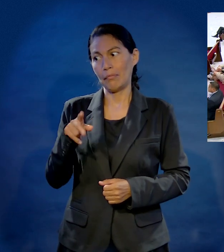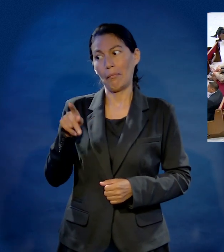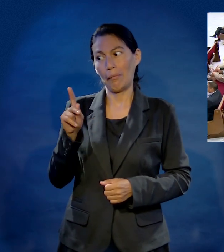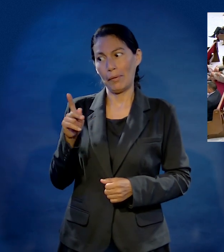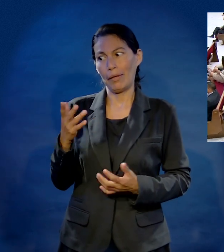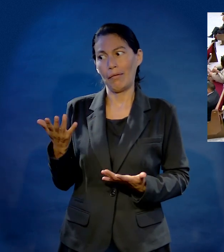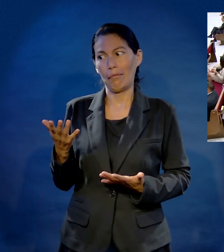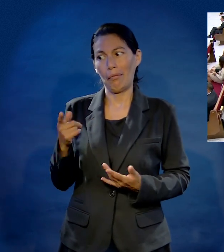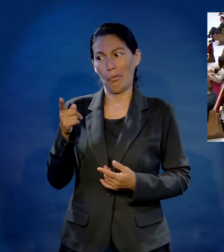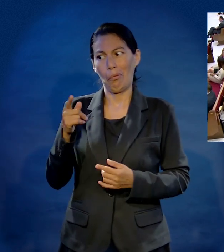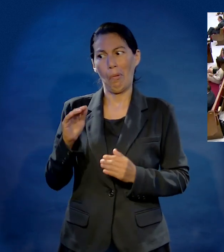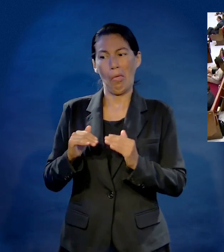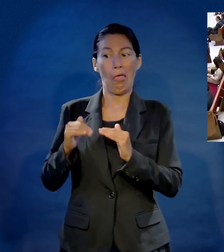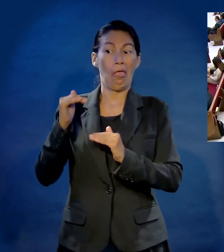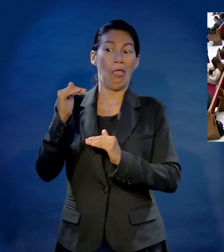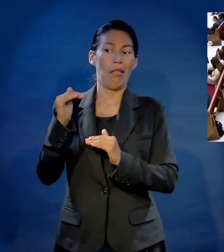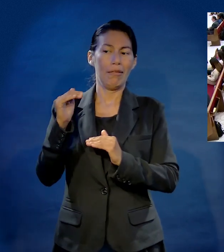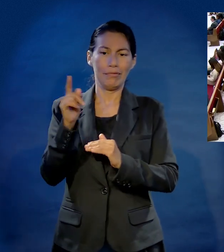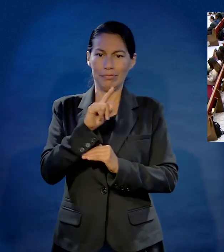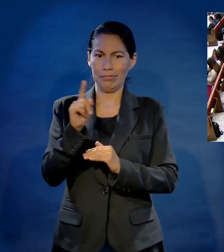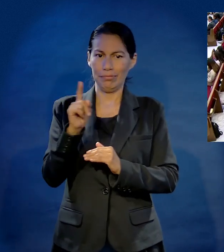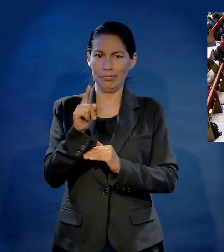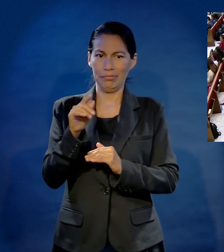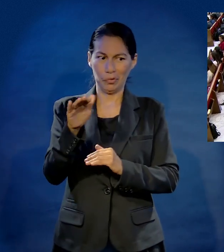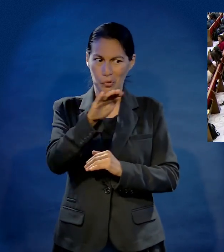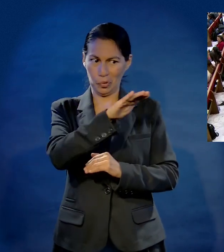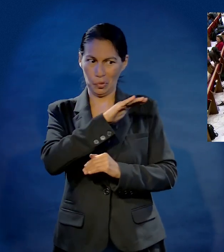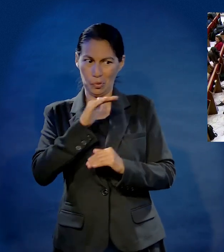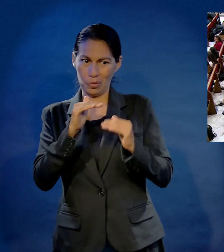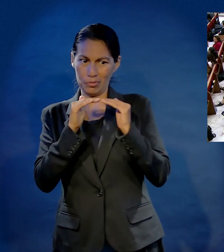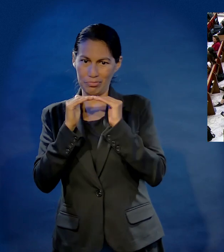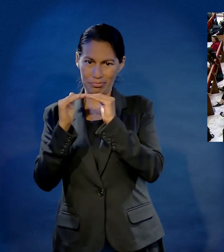Ahora contéstele al otro, pero tampoco te vueles, todos valemos igual. Dígale así al de al lado.